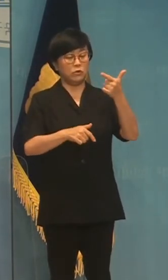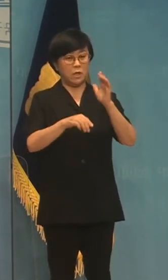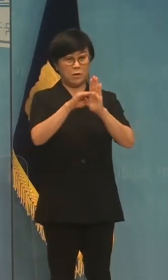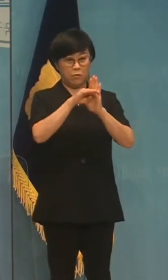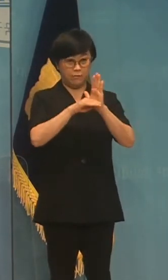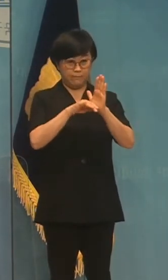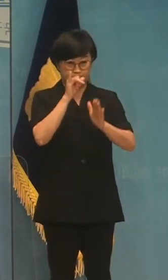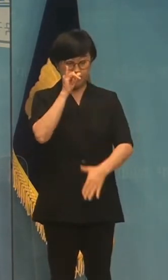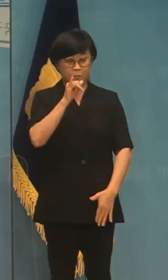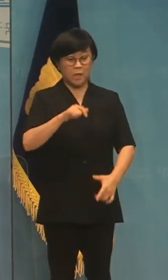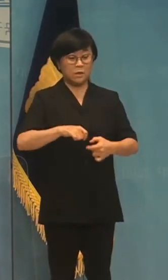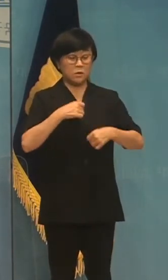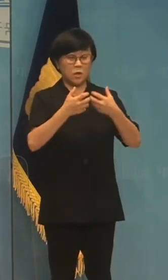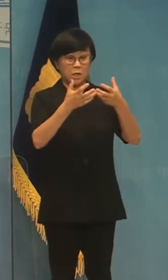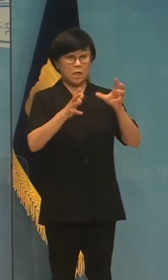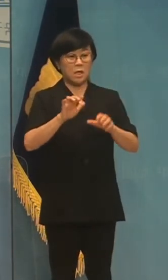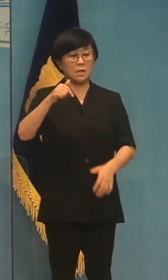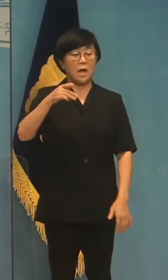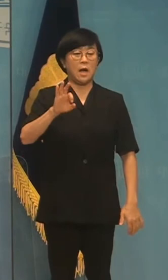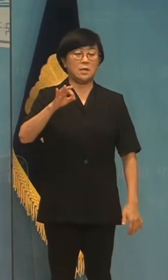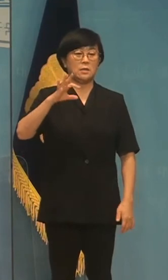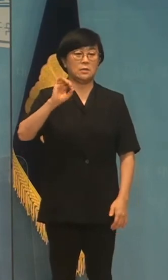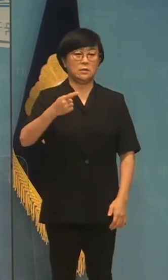정의당 국회의원